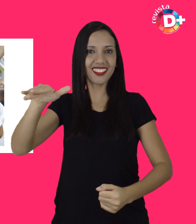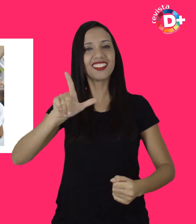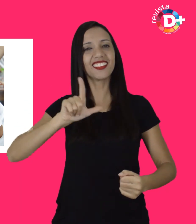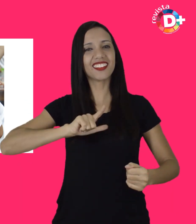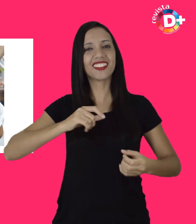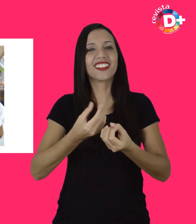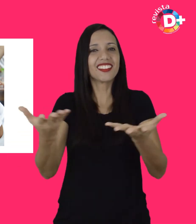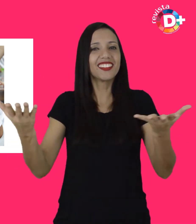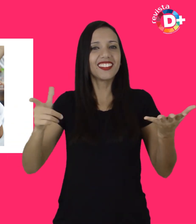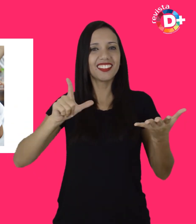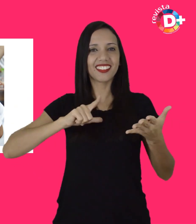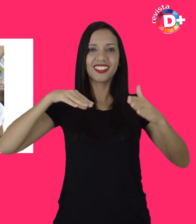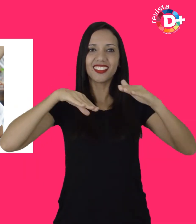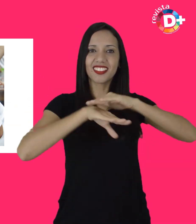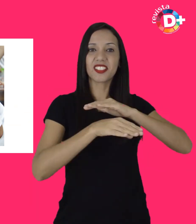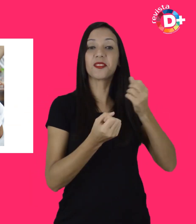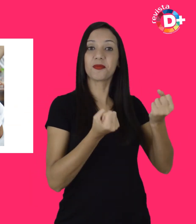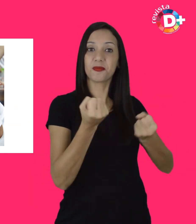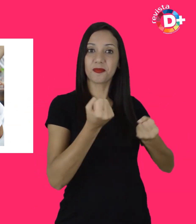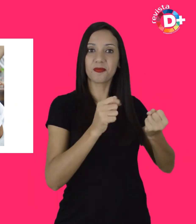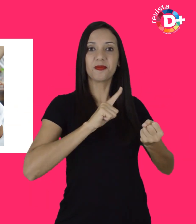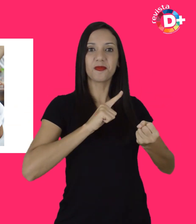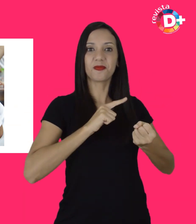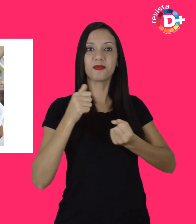estacionamento do Instituto para atender os visitantes